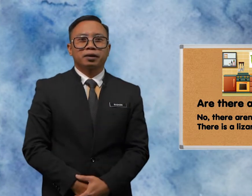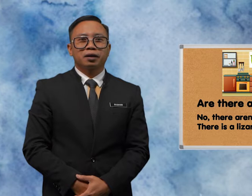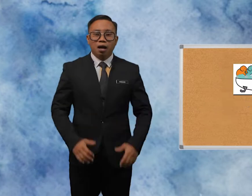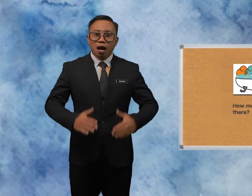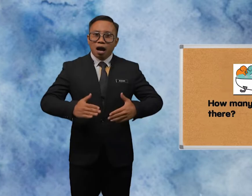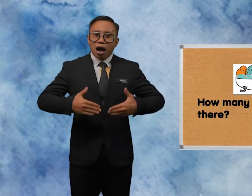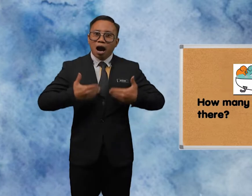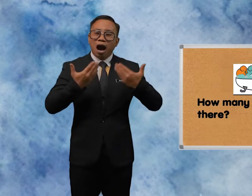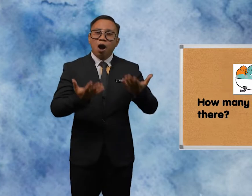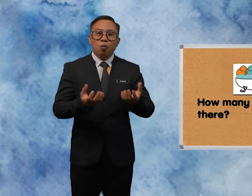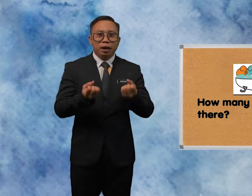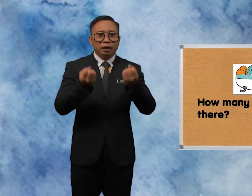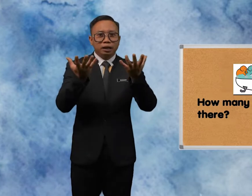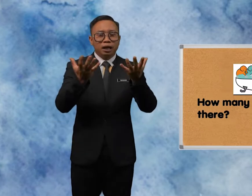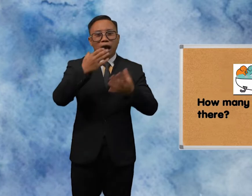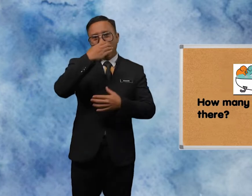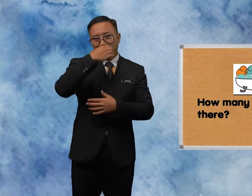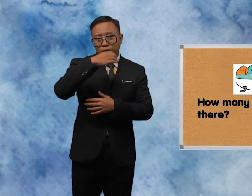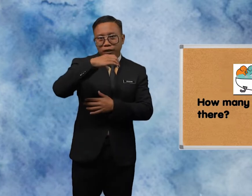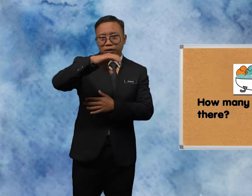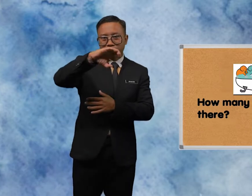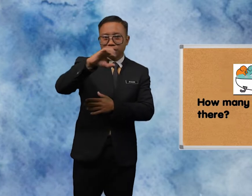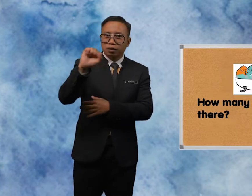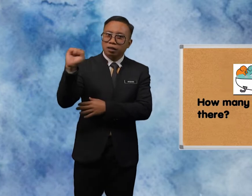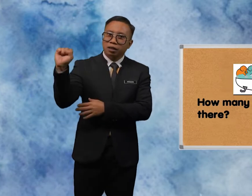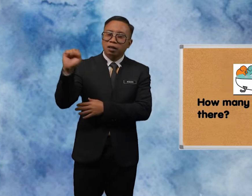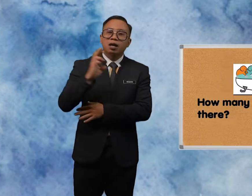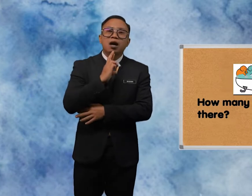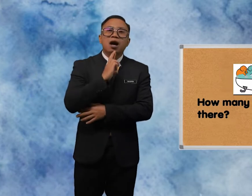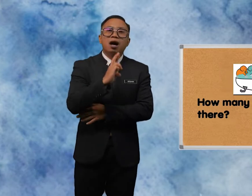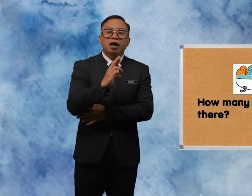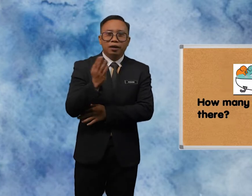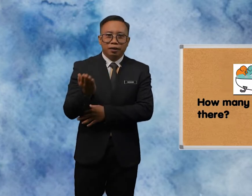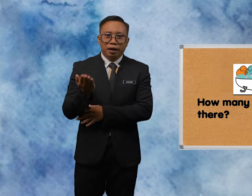How Many Elephants Are There